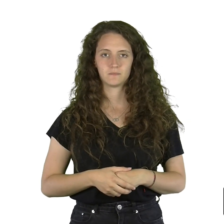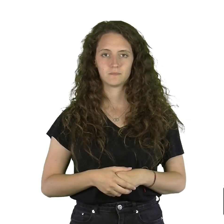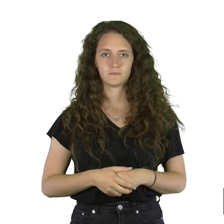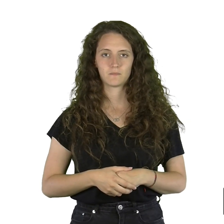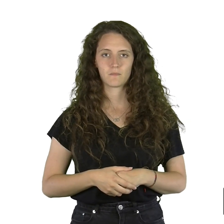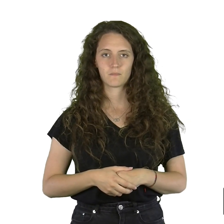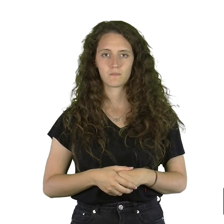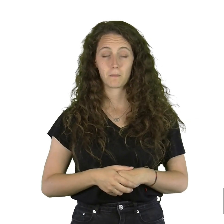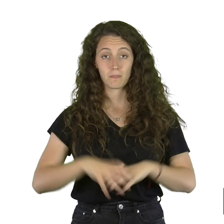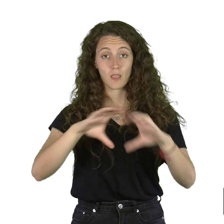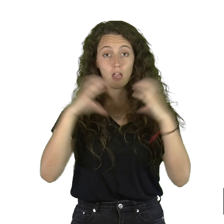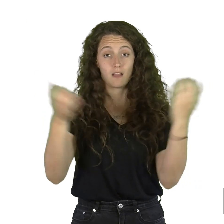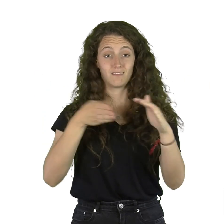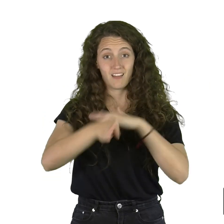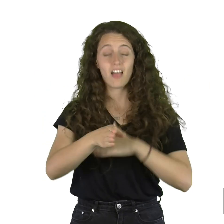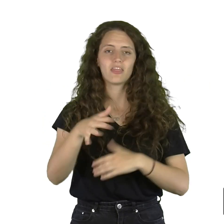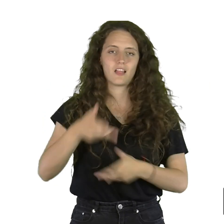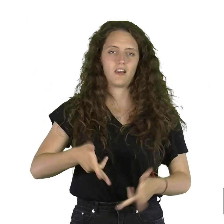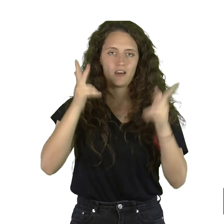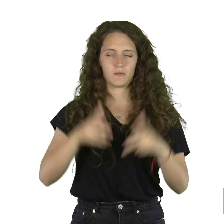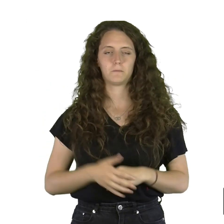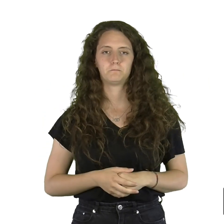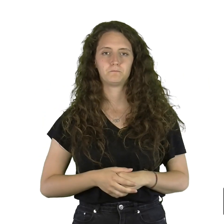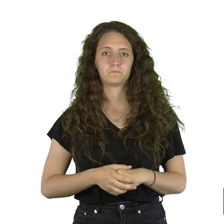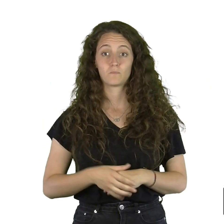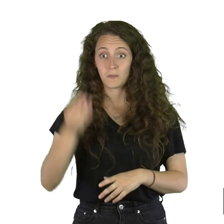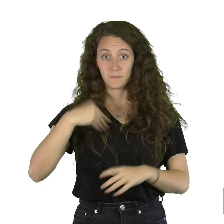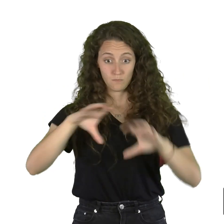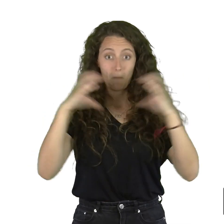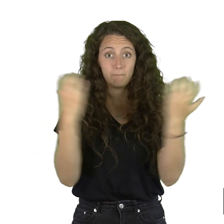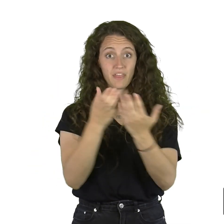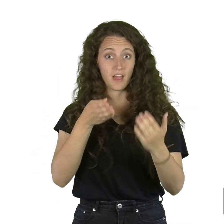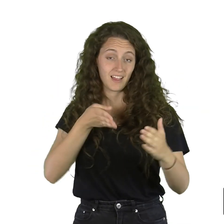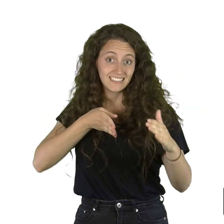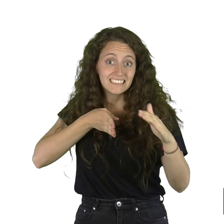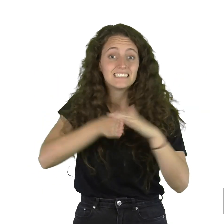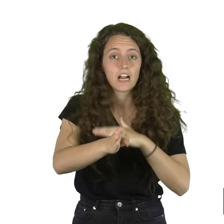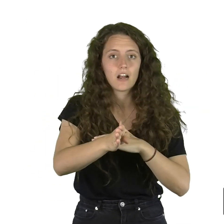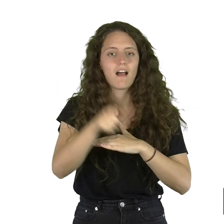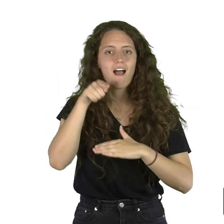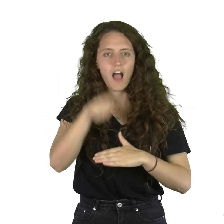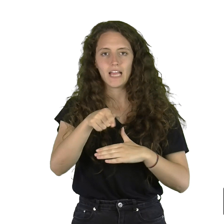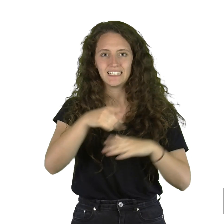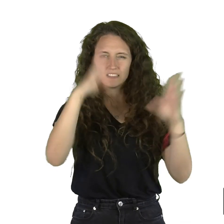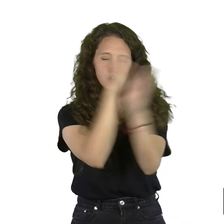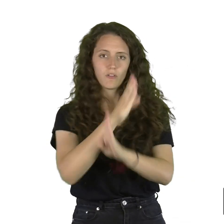Ruedo despejado Al entrar en la plaza de toros, se refugiará con la mayor